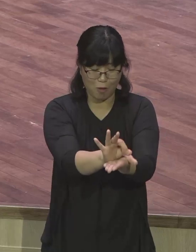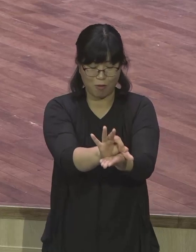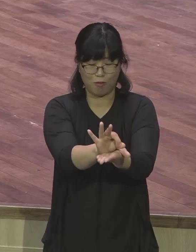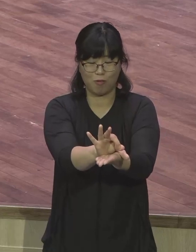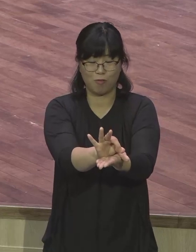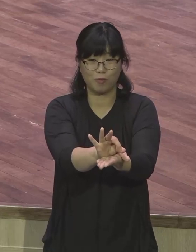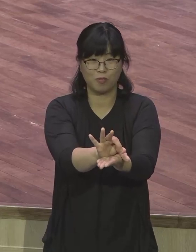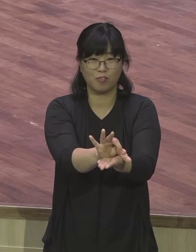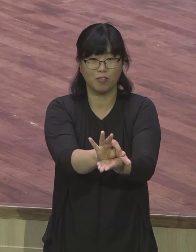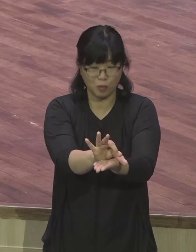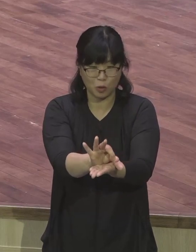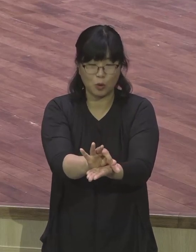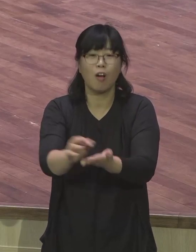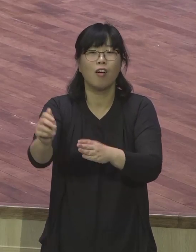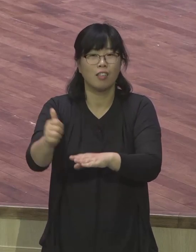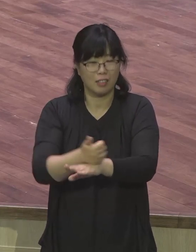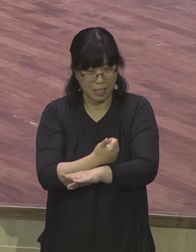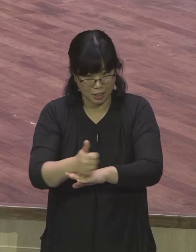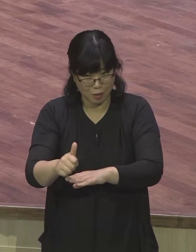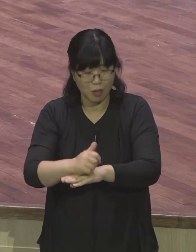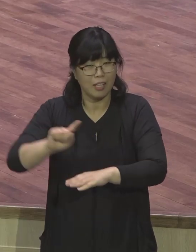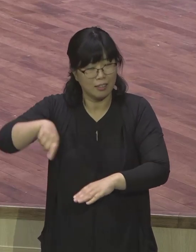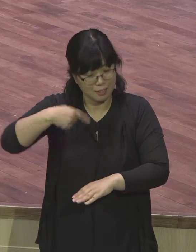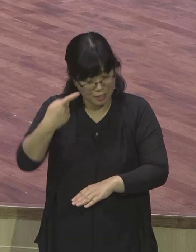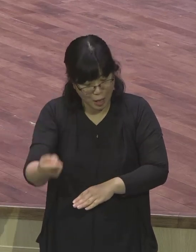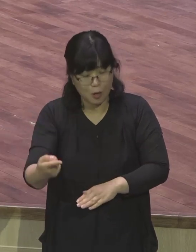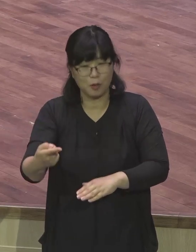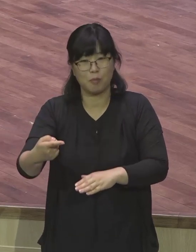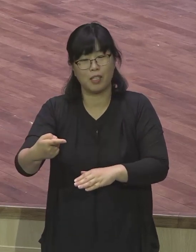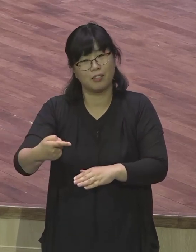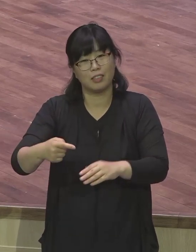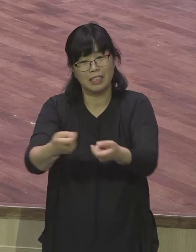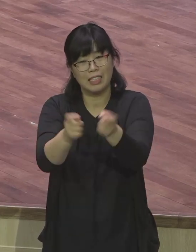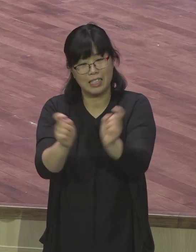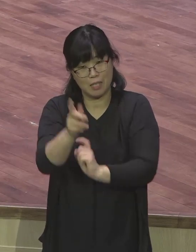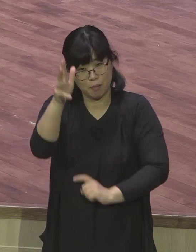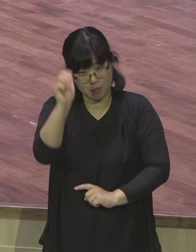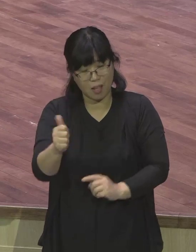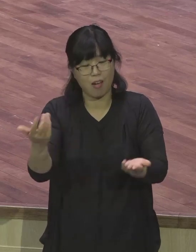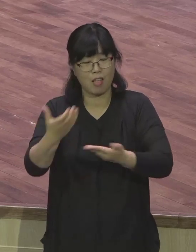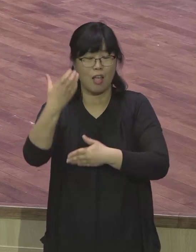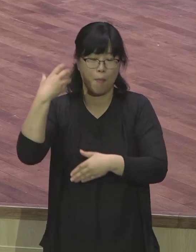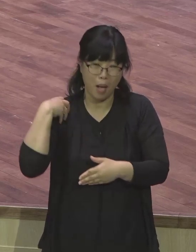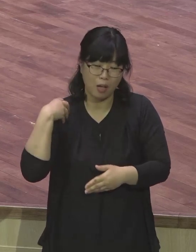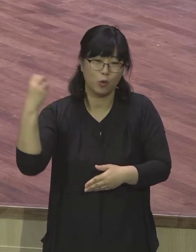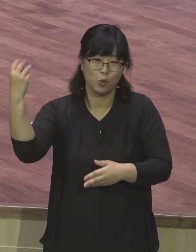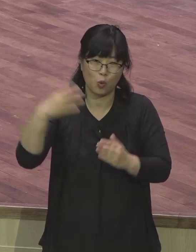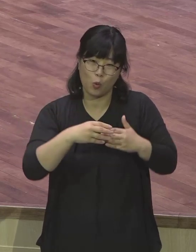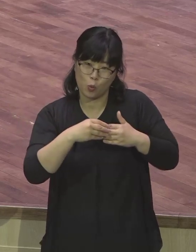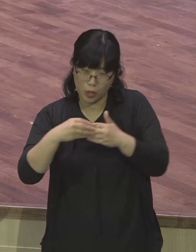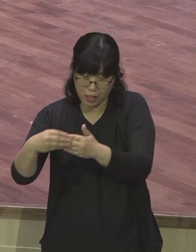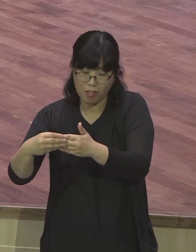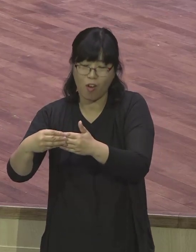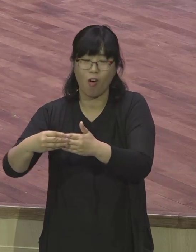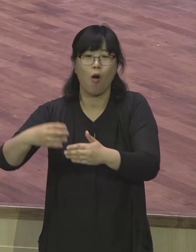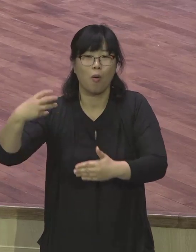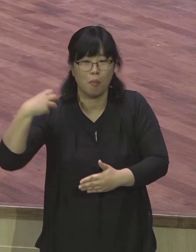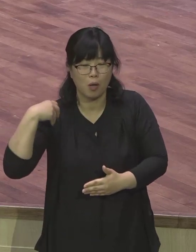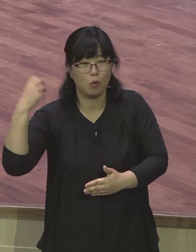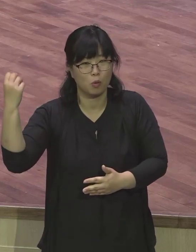맡게 되었고 그 다음에는 리더 수련회 팀장과 세계 랩런트 대회 그룹 리더를 맡게 되었고 또